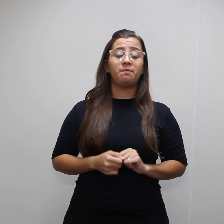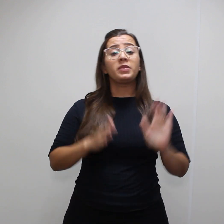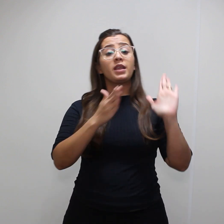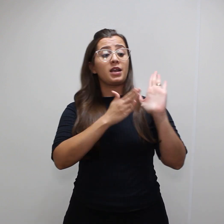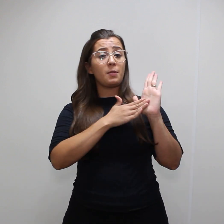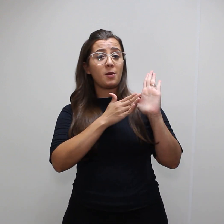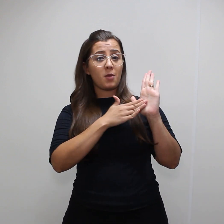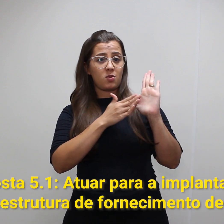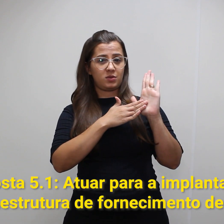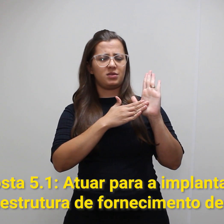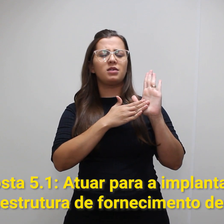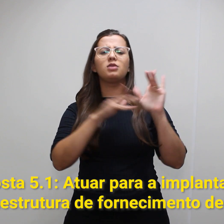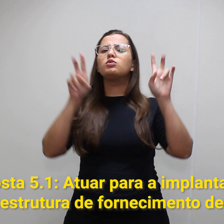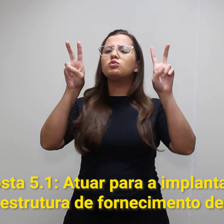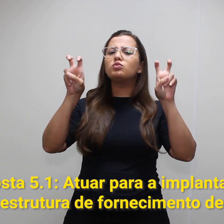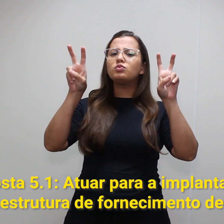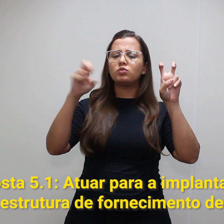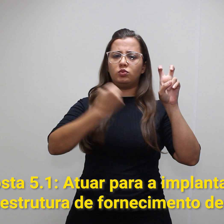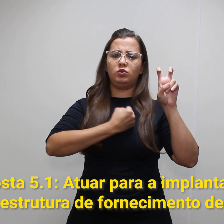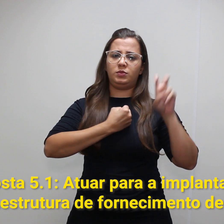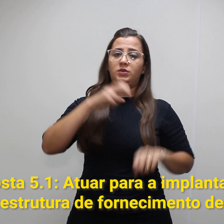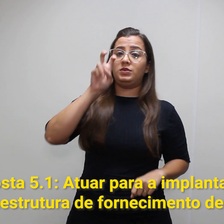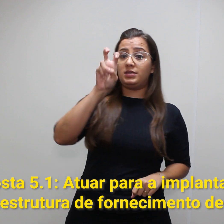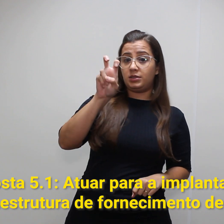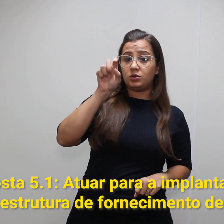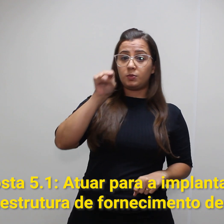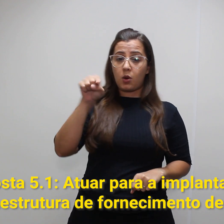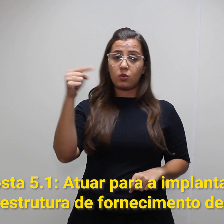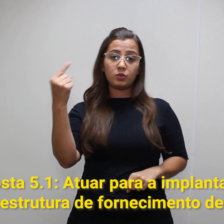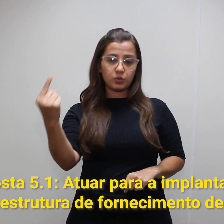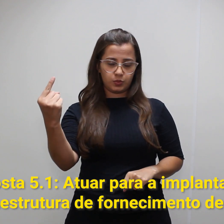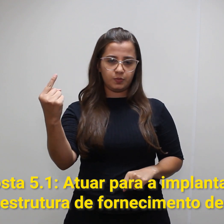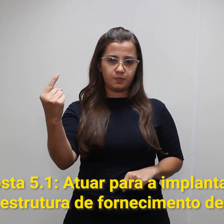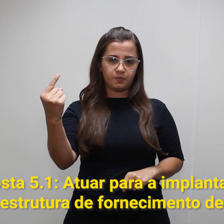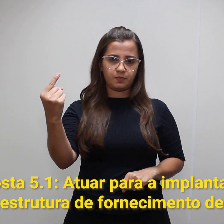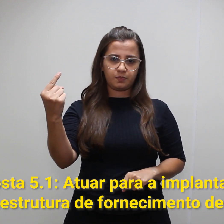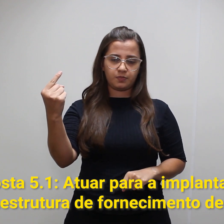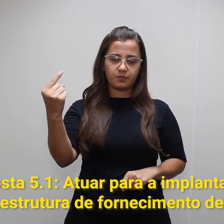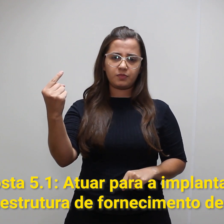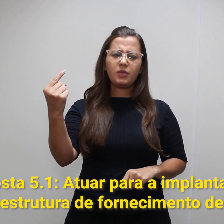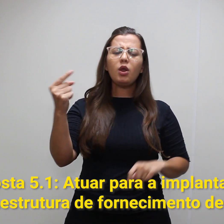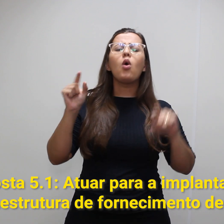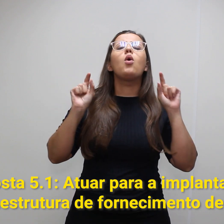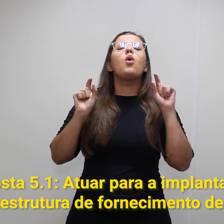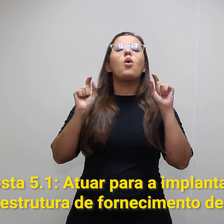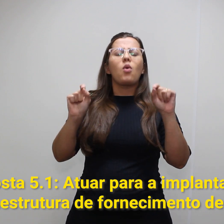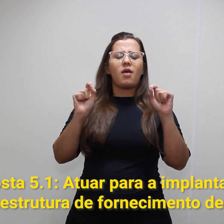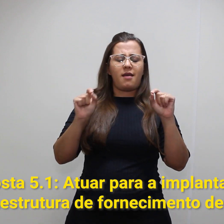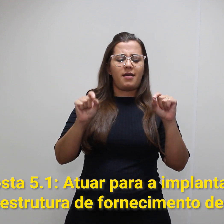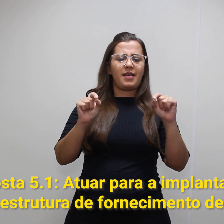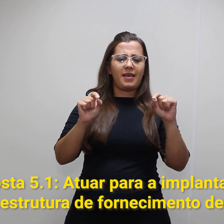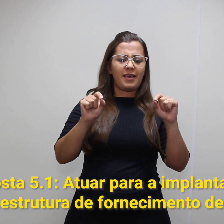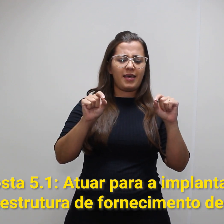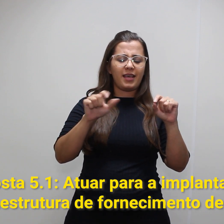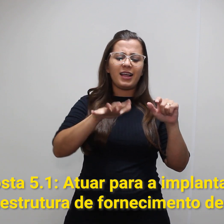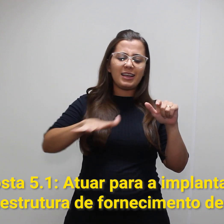Proposta 5.1. Atuar para a implantação de infraestrutura de